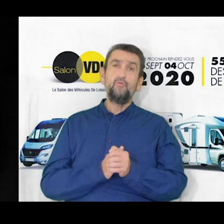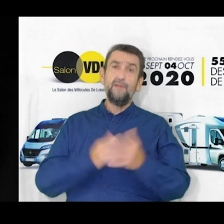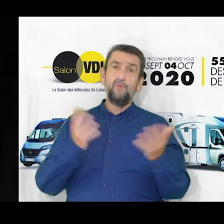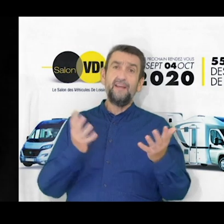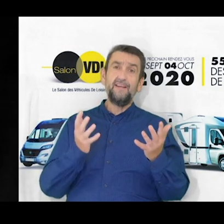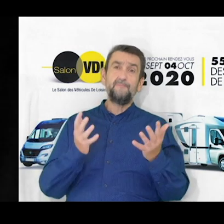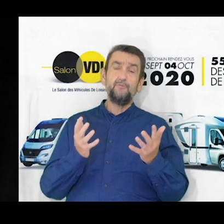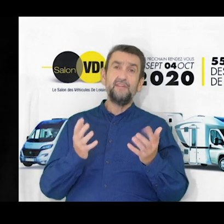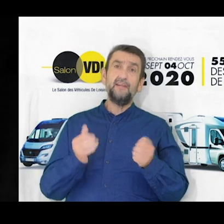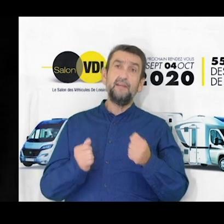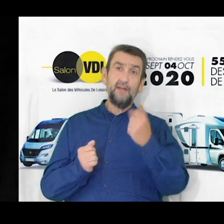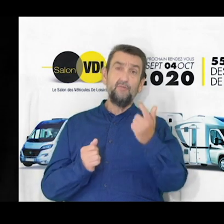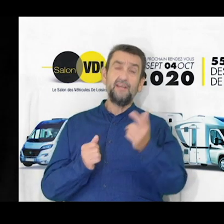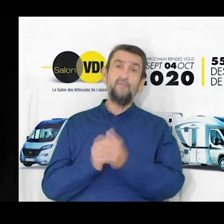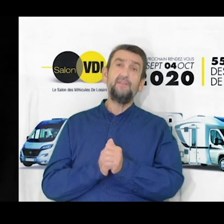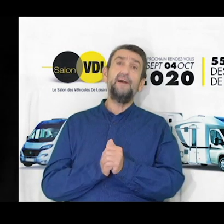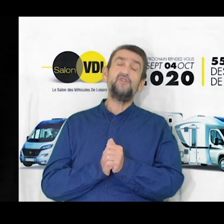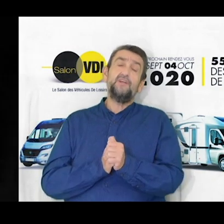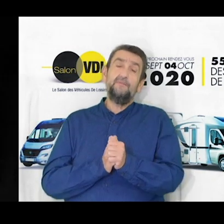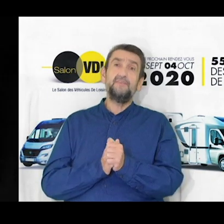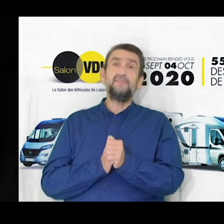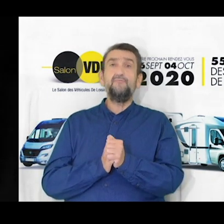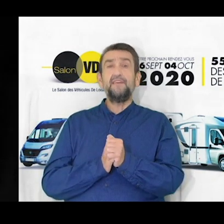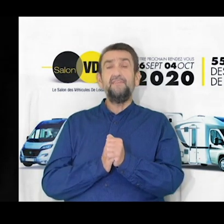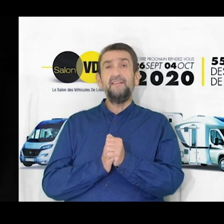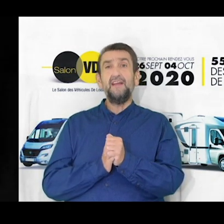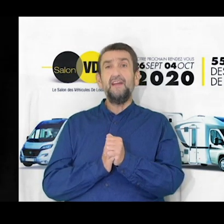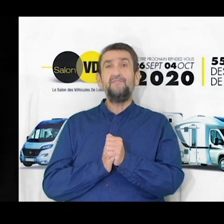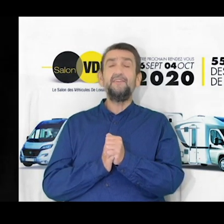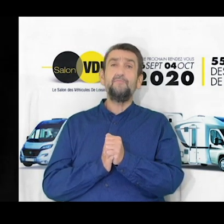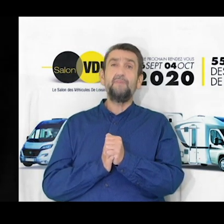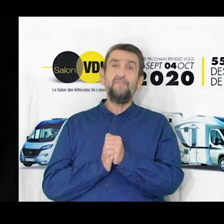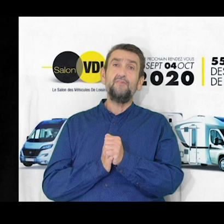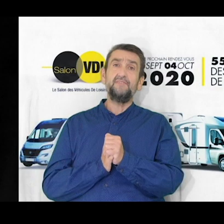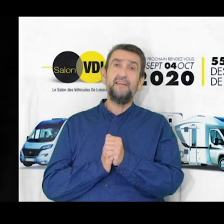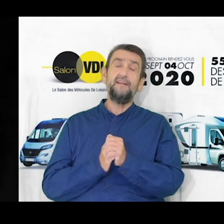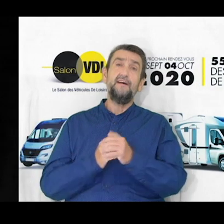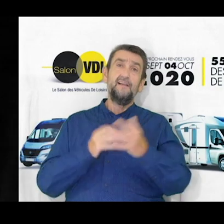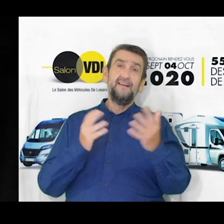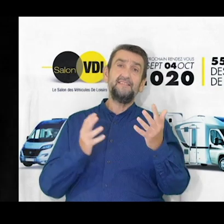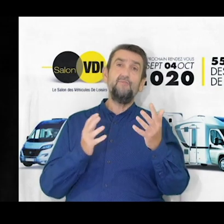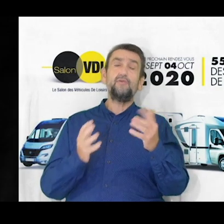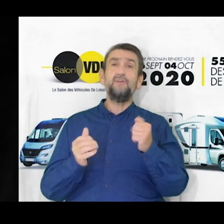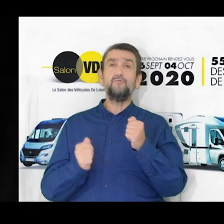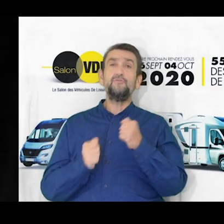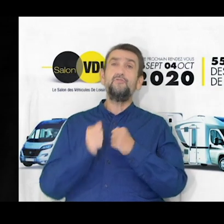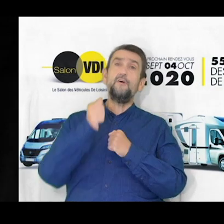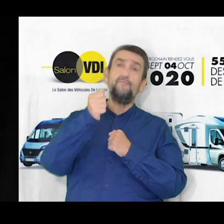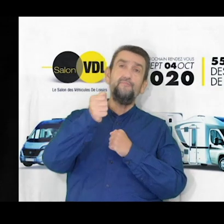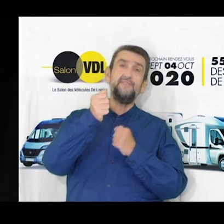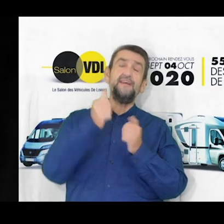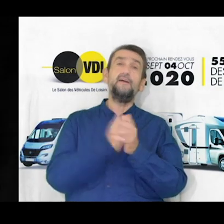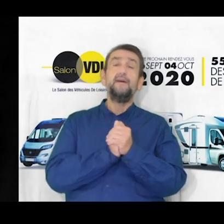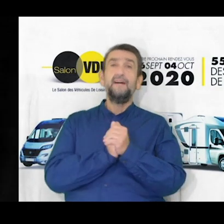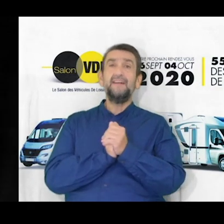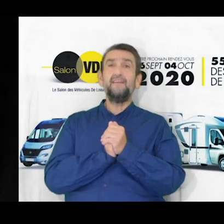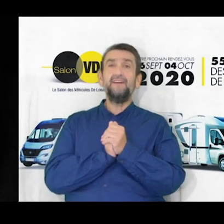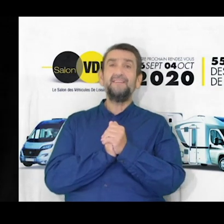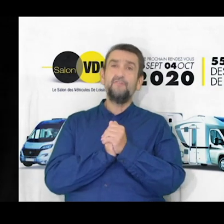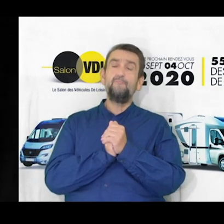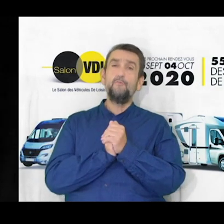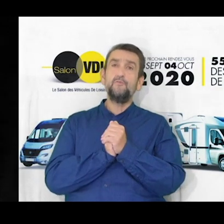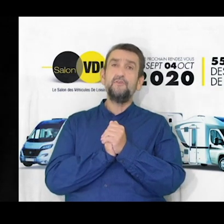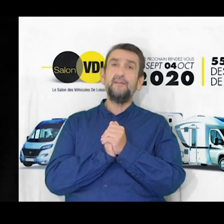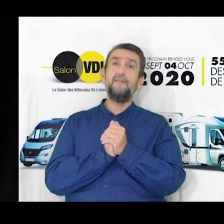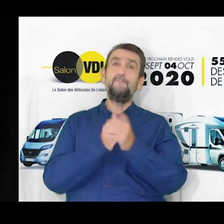que outre tous les modèles exposés un autre avantage et bien c'est que vous avez des tarifs qui sont préférentiels à savoir que les constructeurs vous aident à